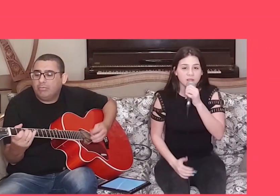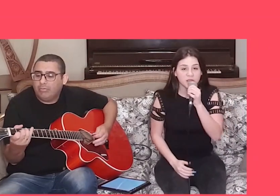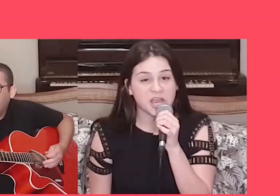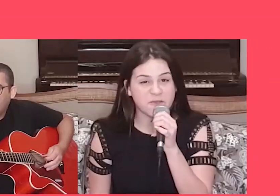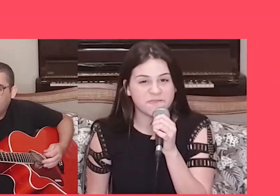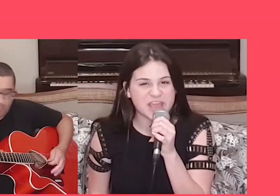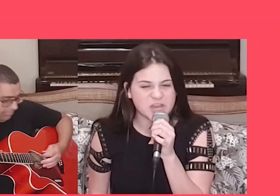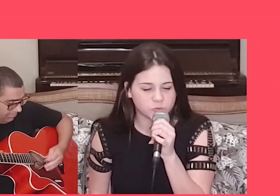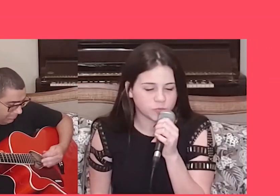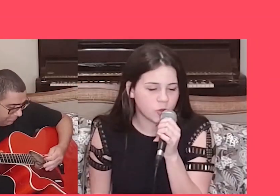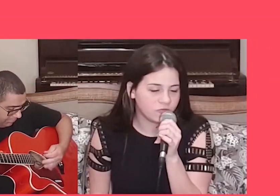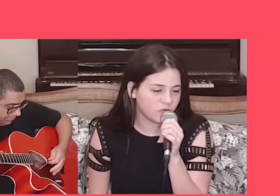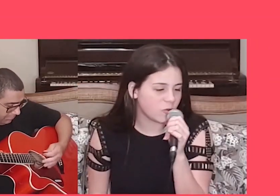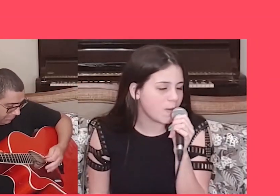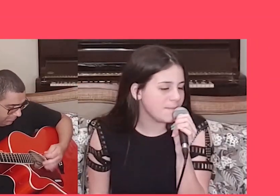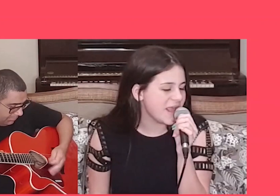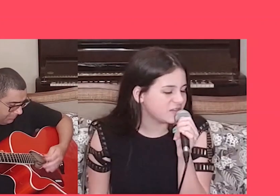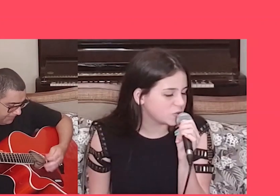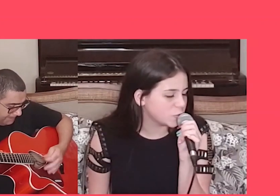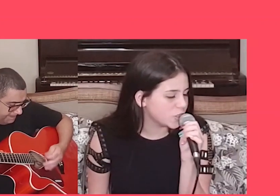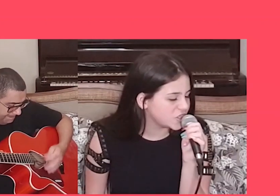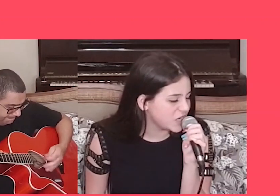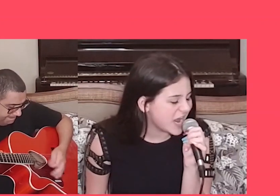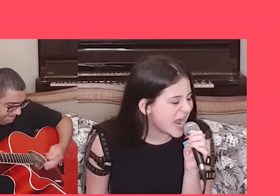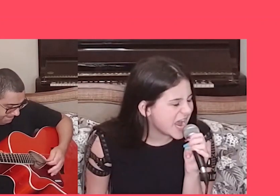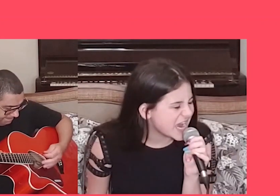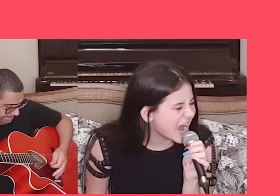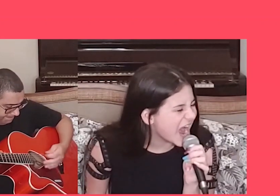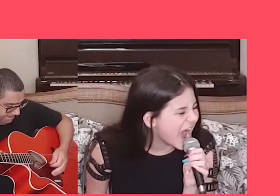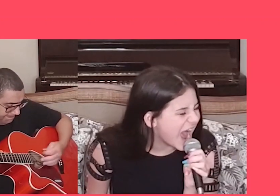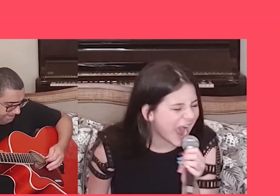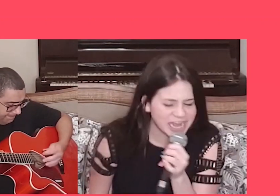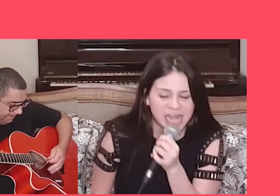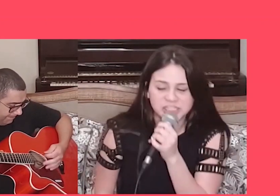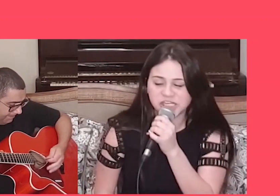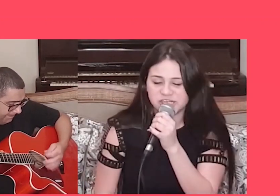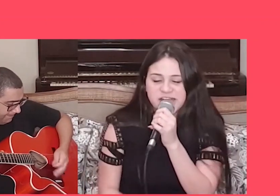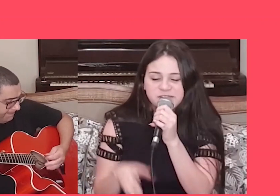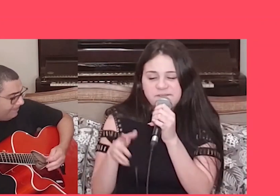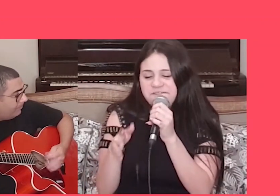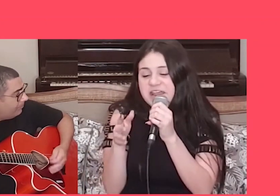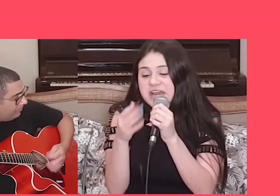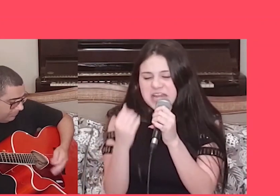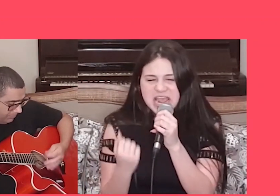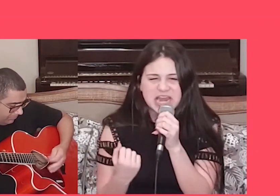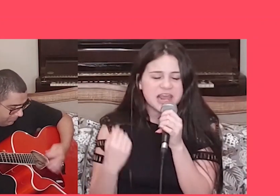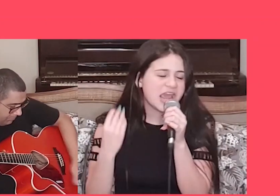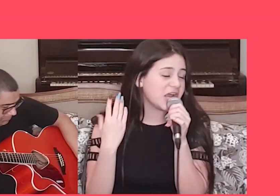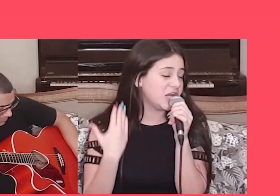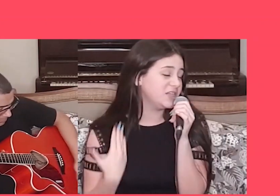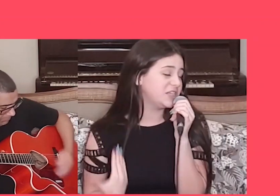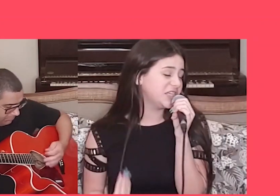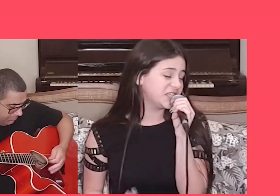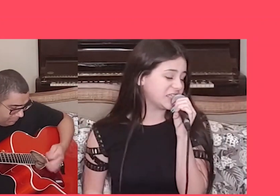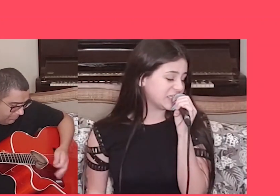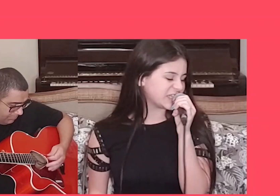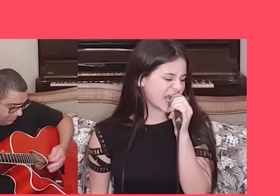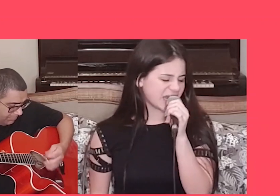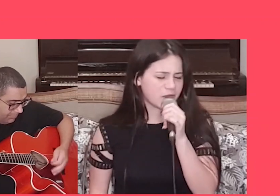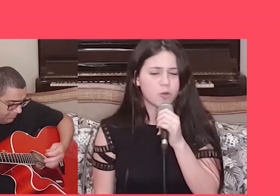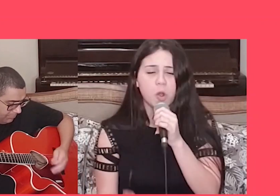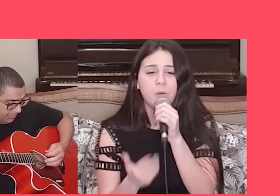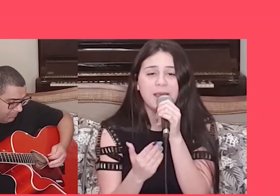Eu vejo novo o começo de era De gente firme, elegante,